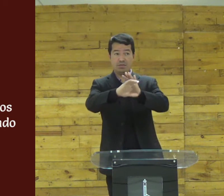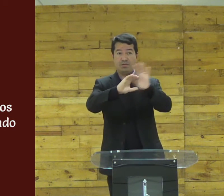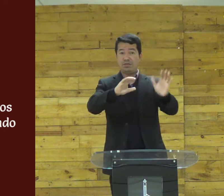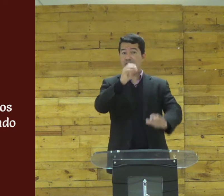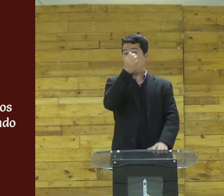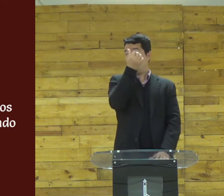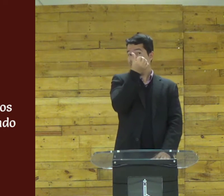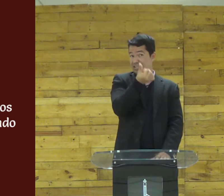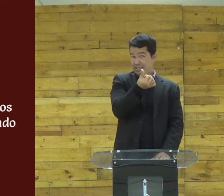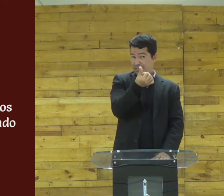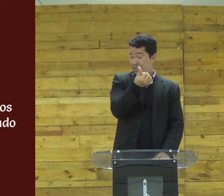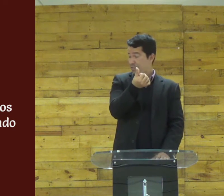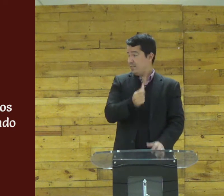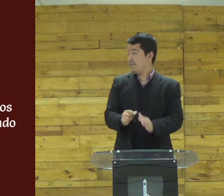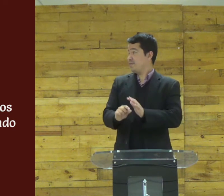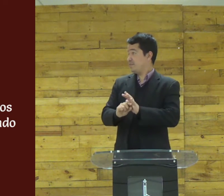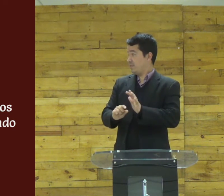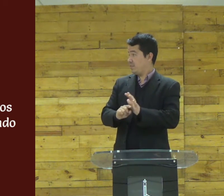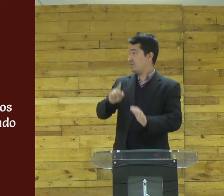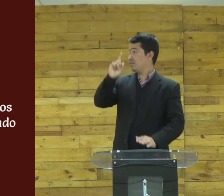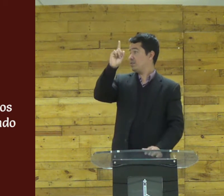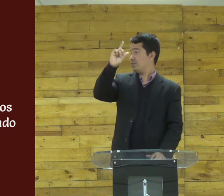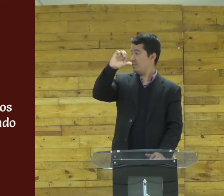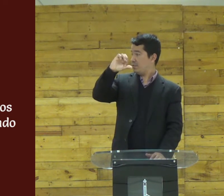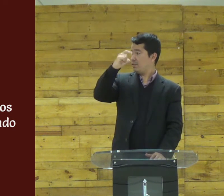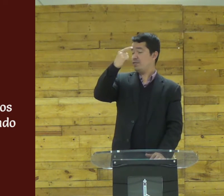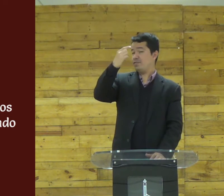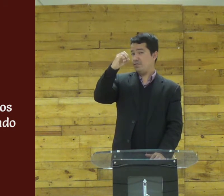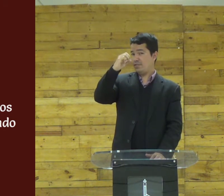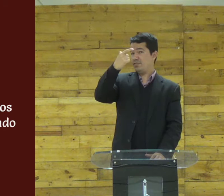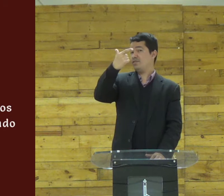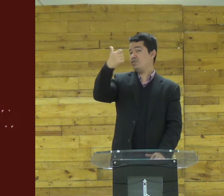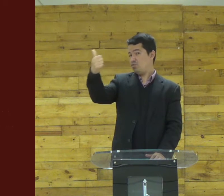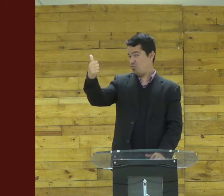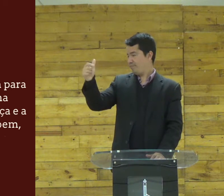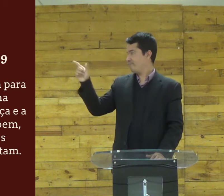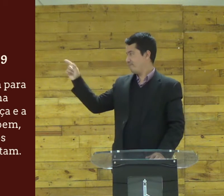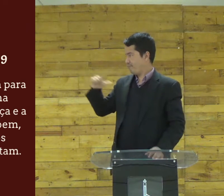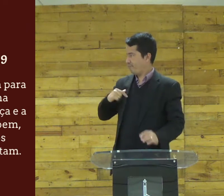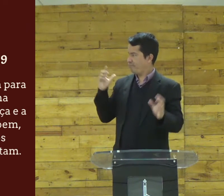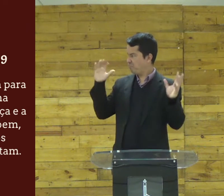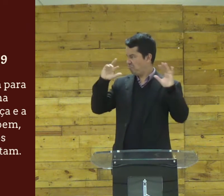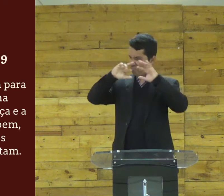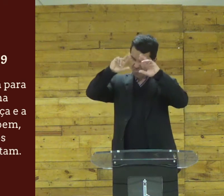Mateus capítulo 6 versículo 19 20 e 21 né